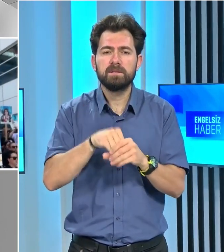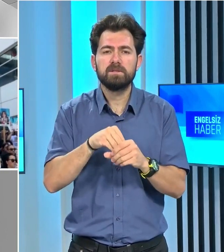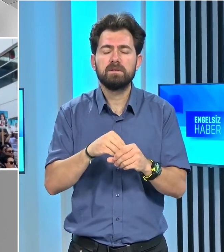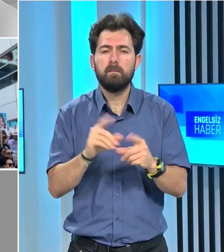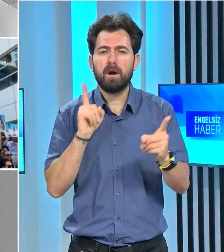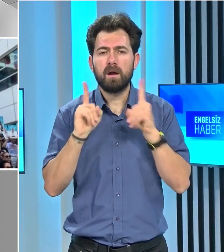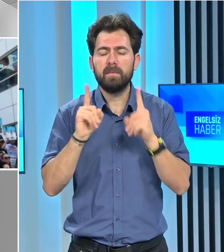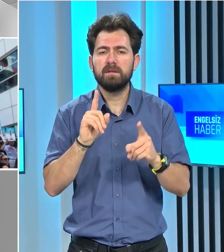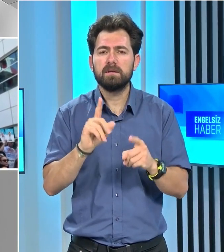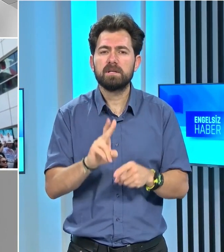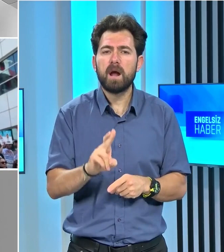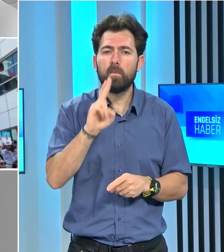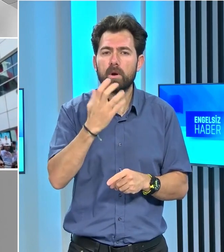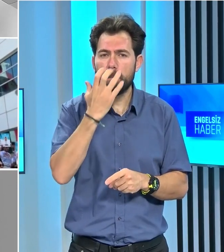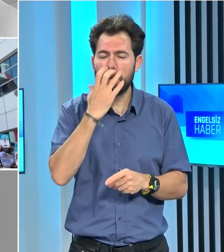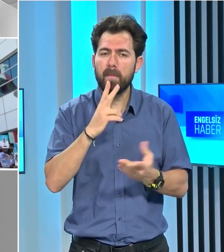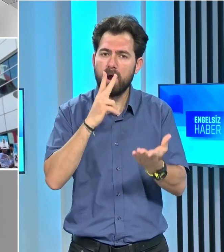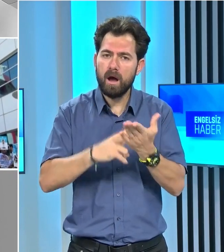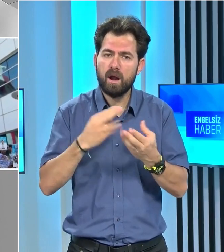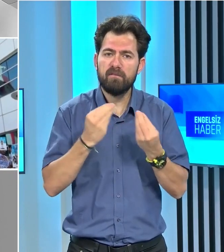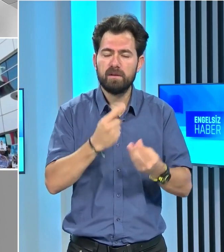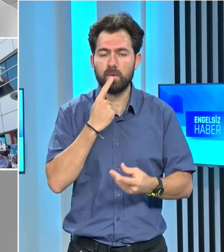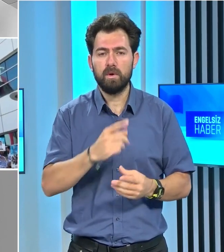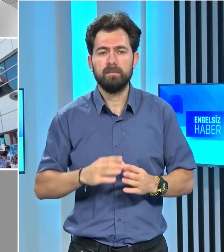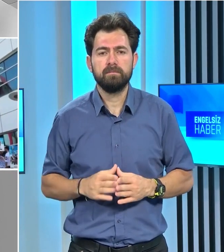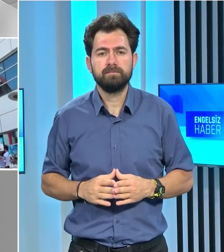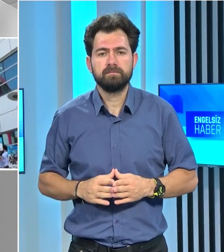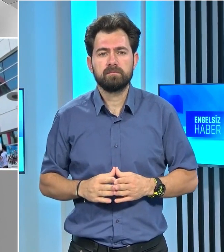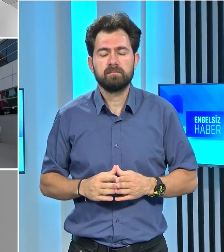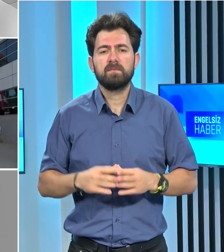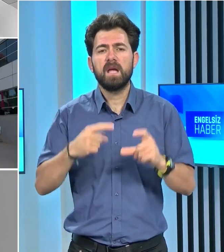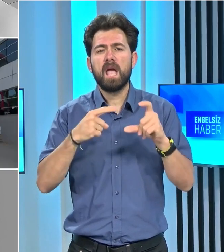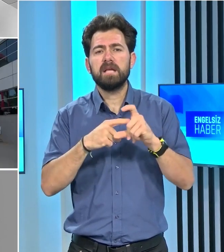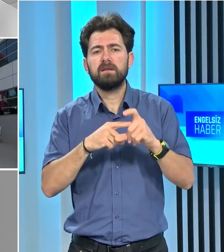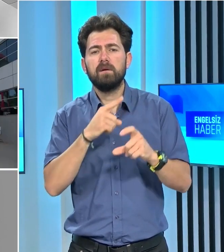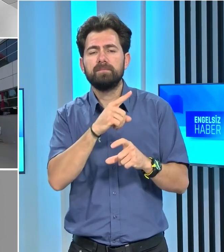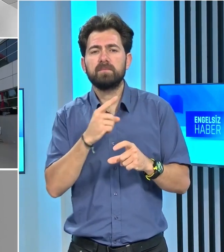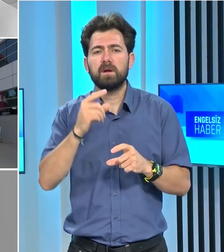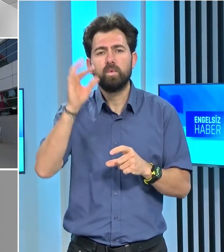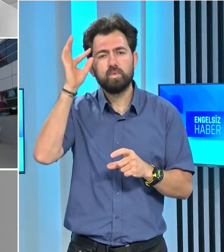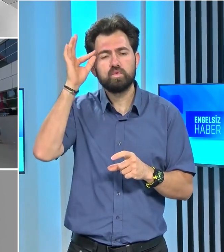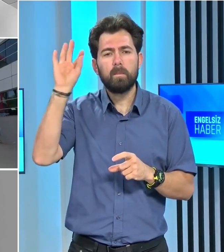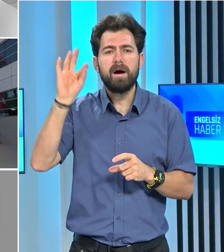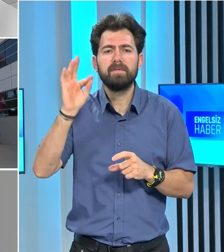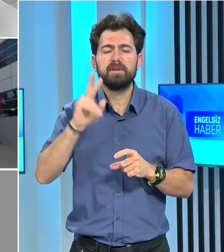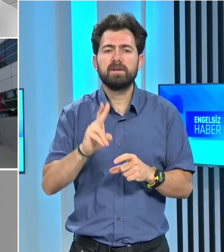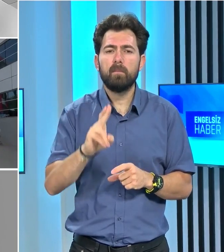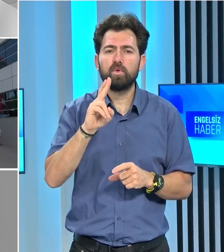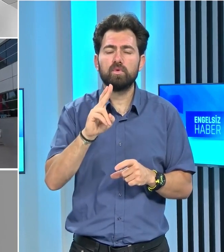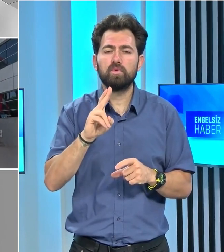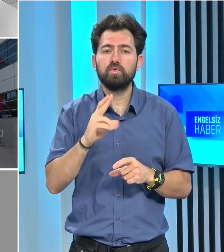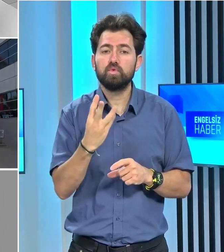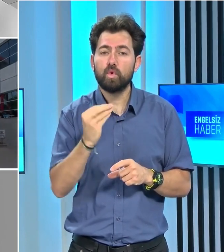için mahkemenin raporu beklemeye karar verdiğini ifade etti. Esen Dağlı, bilirkişi raporunun